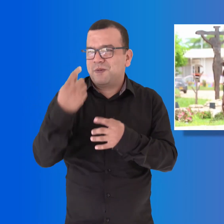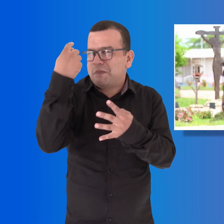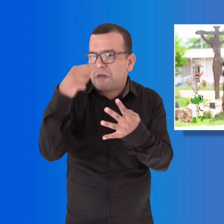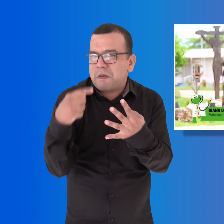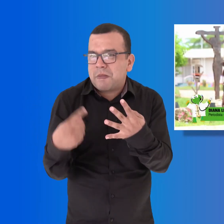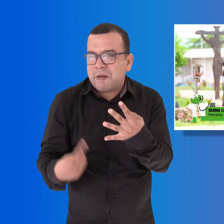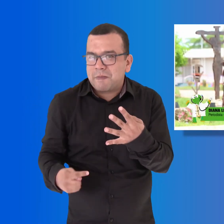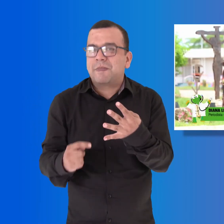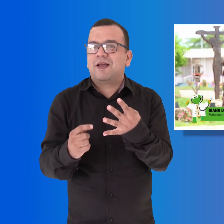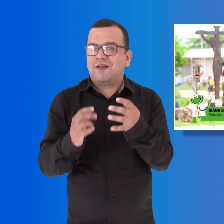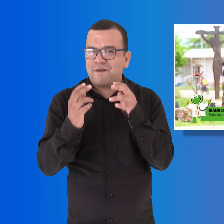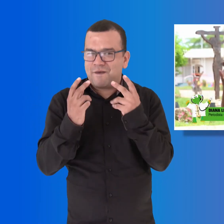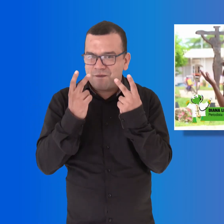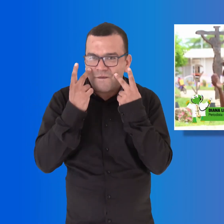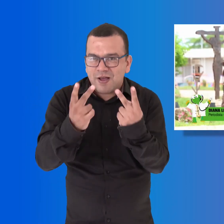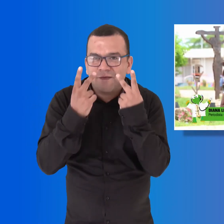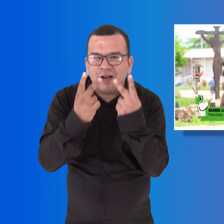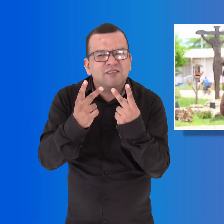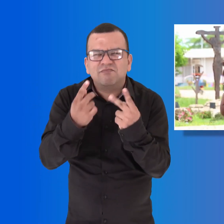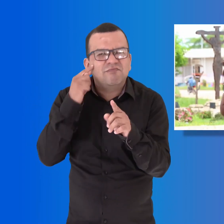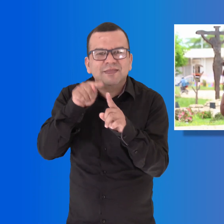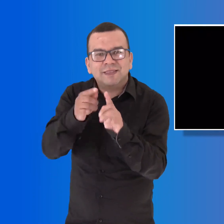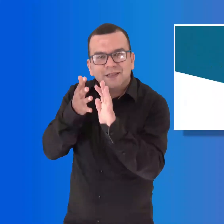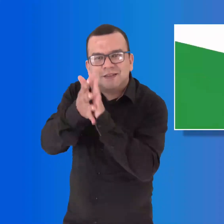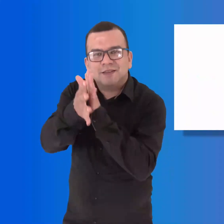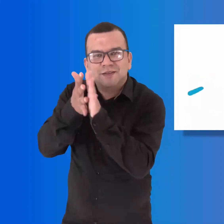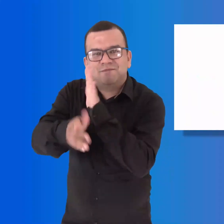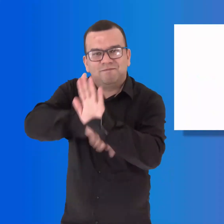mantenerse informado de todas las noticias oficiales de nuestro departamento.